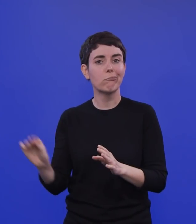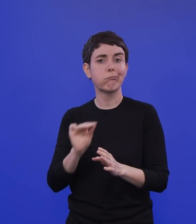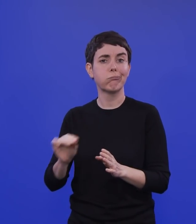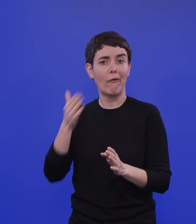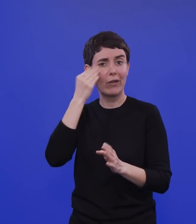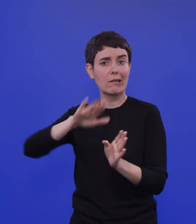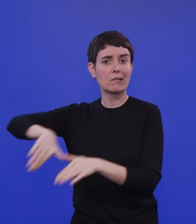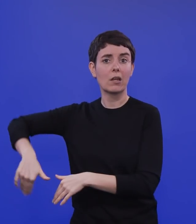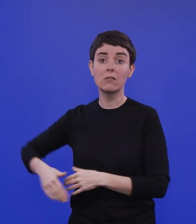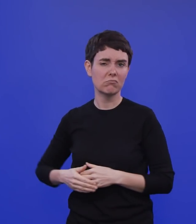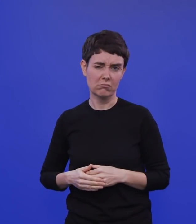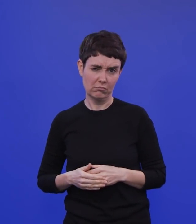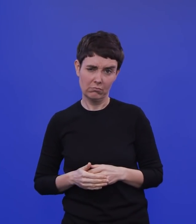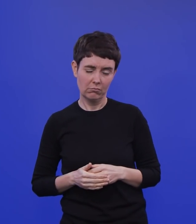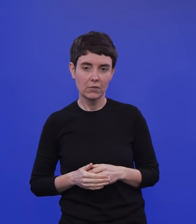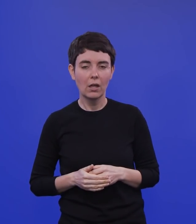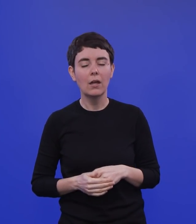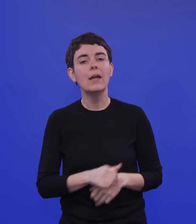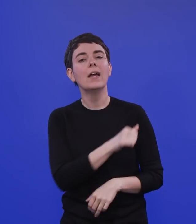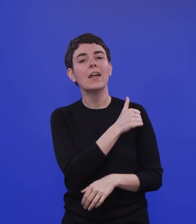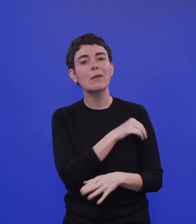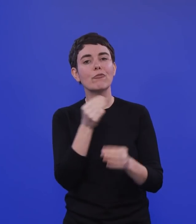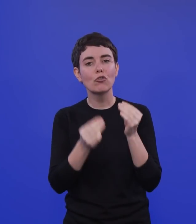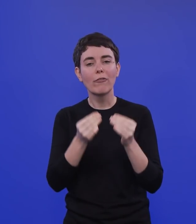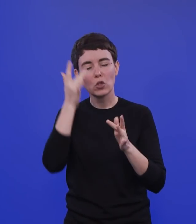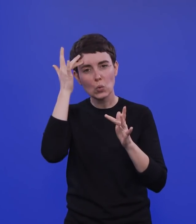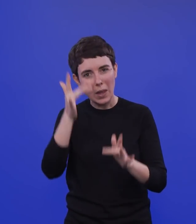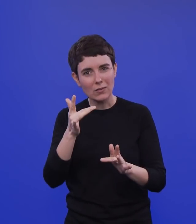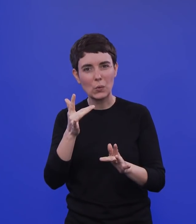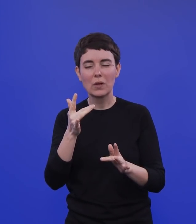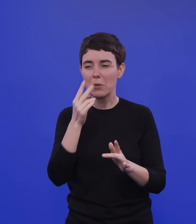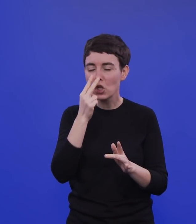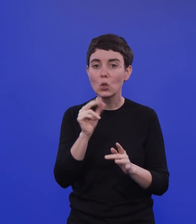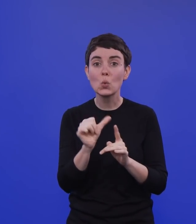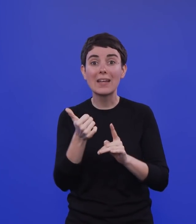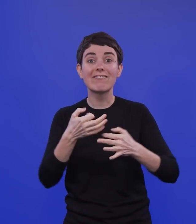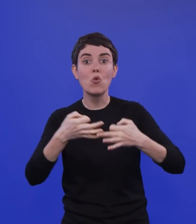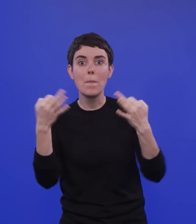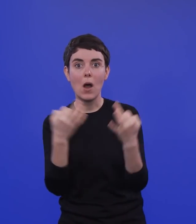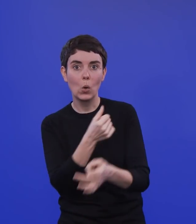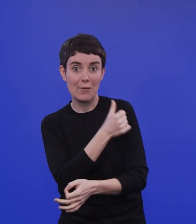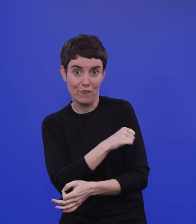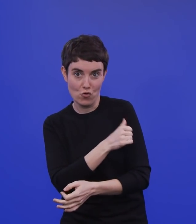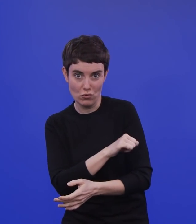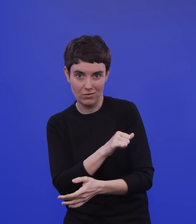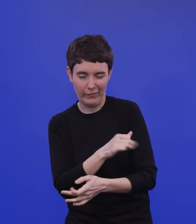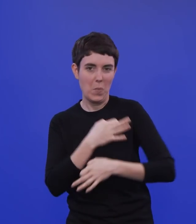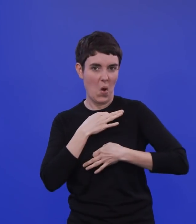sondern die Impfstoffzulassung muss natürlich Prioritäten setzen und muss da arbeiten in dieser Notsituation, wo man am